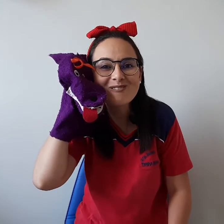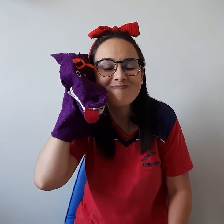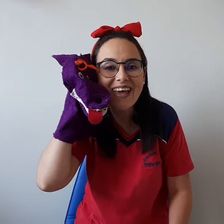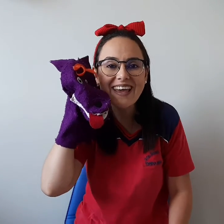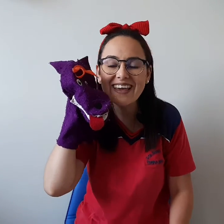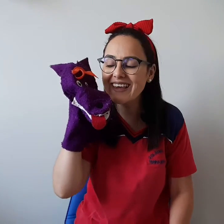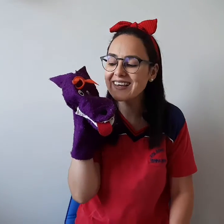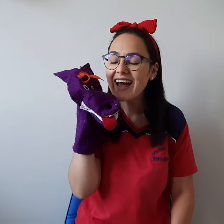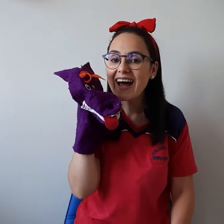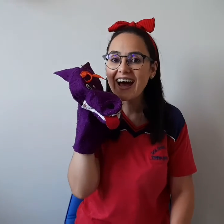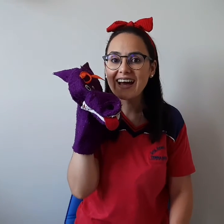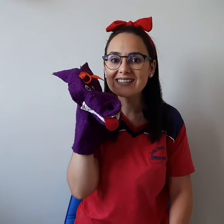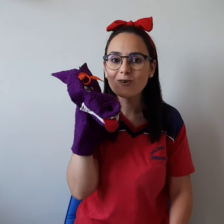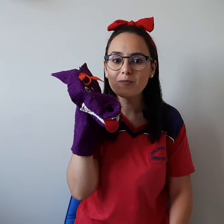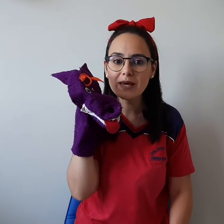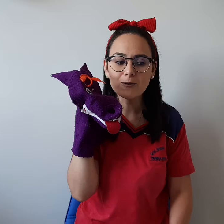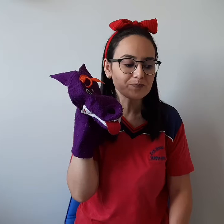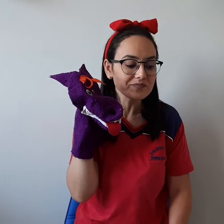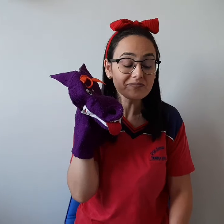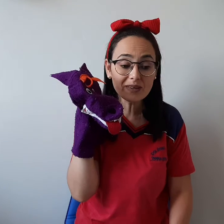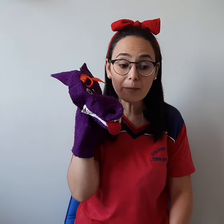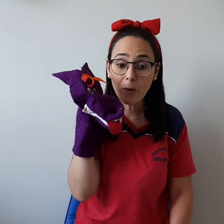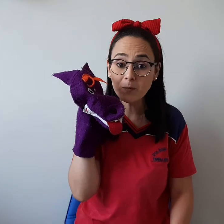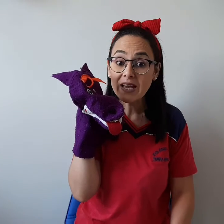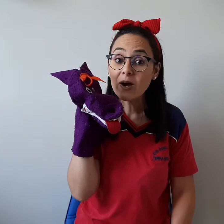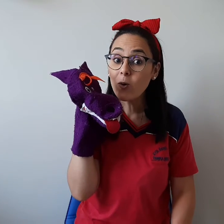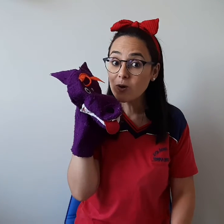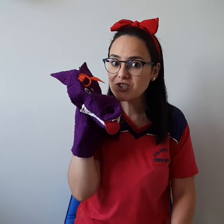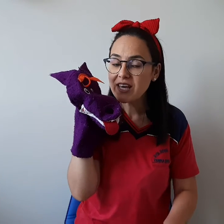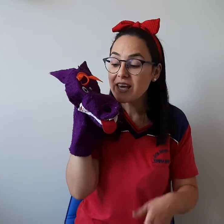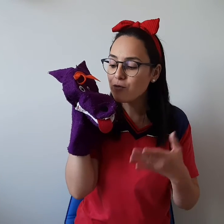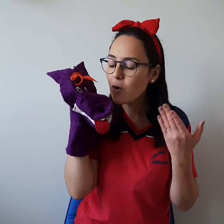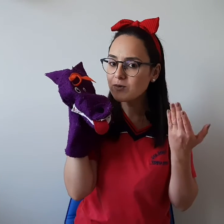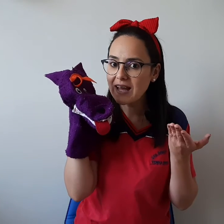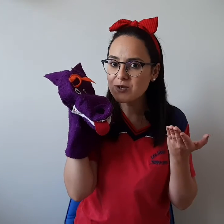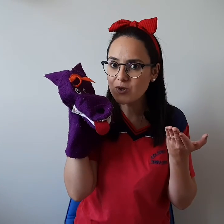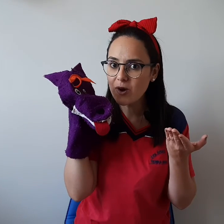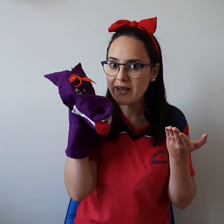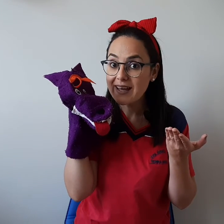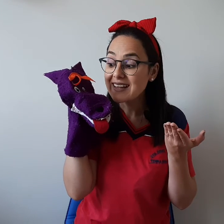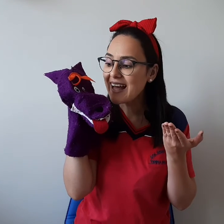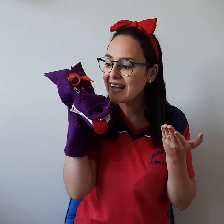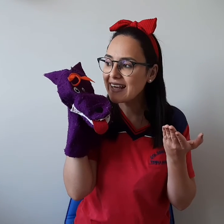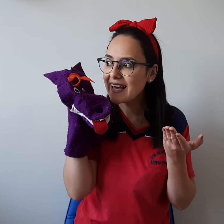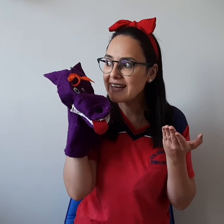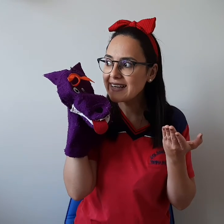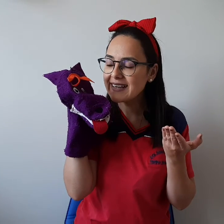bem! Ai, Seu Lobinho! Bom, hoje eu vou contar a história daquele